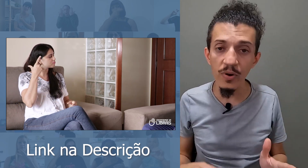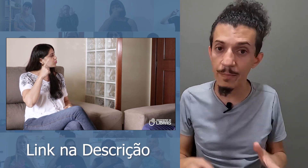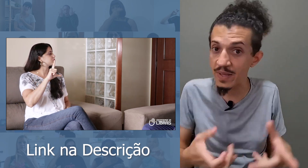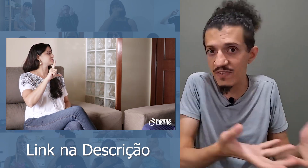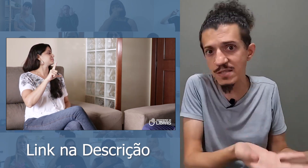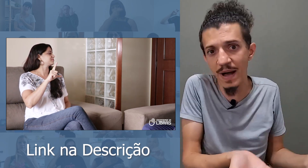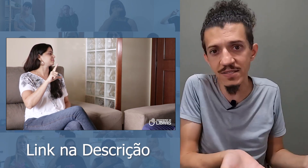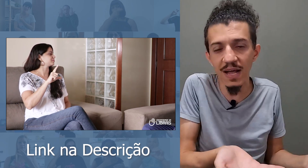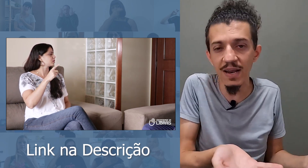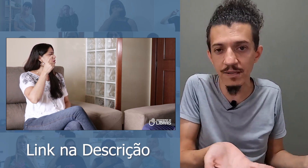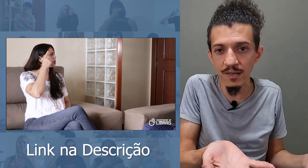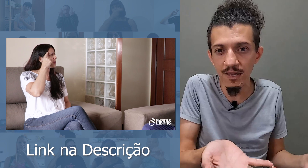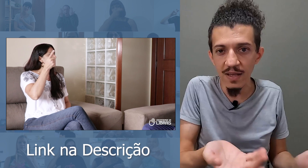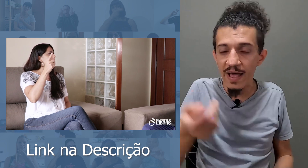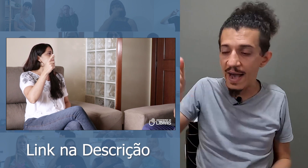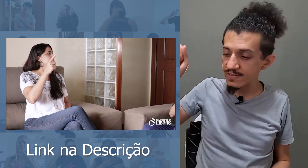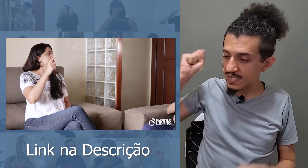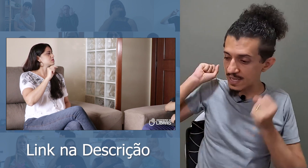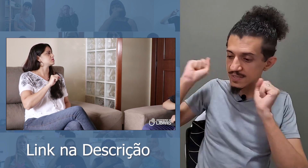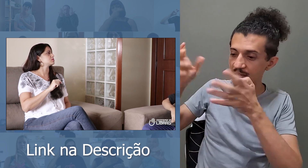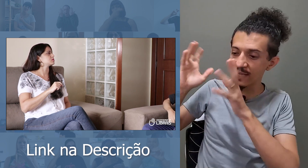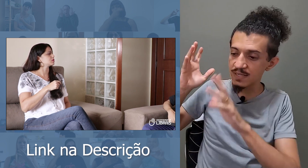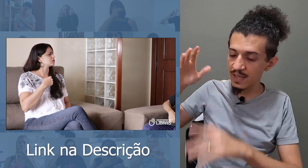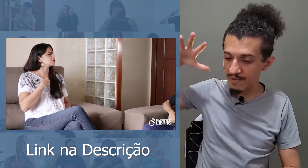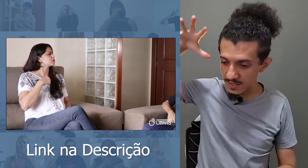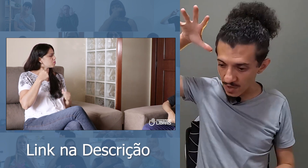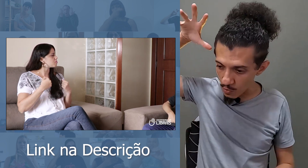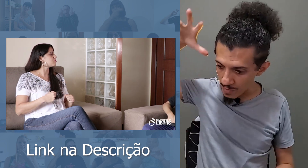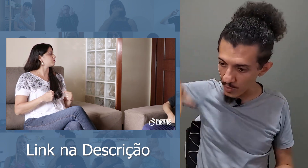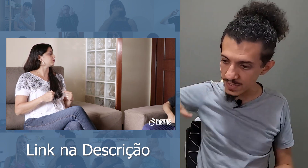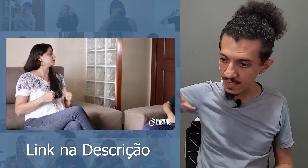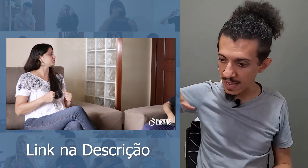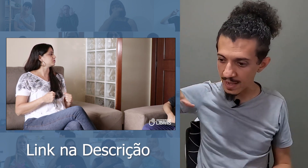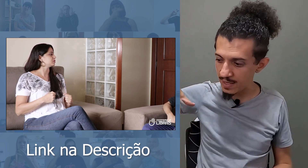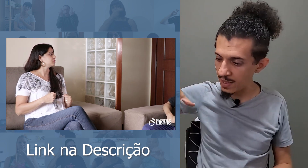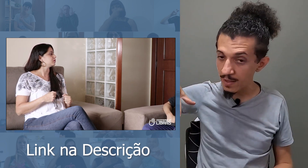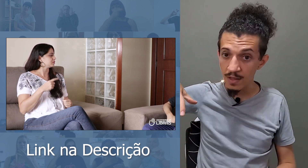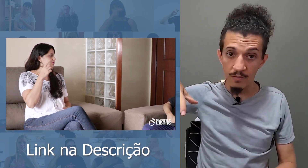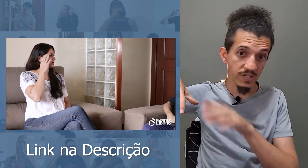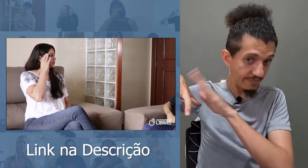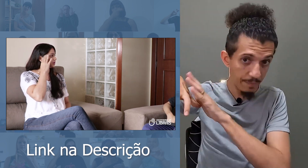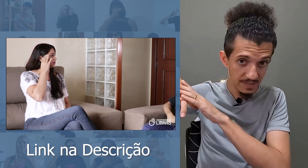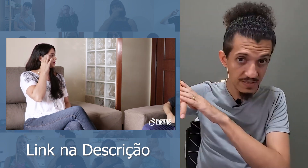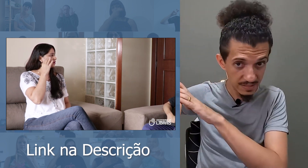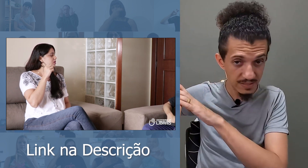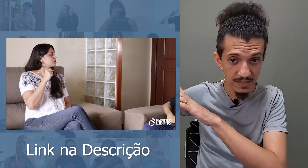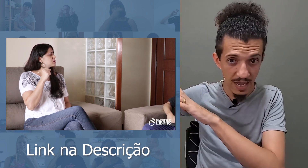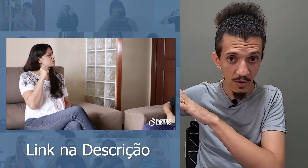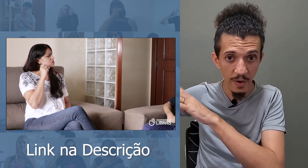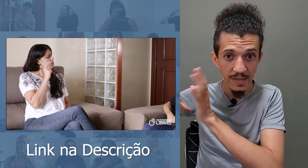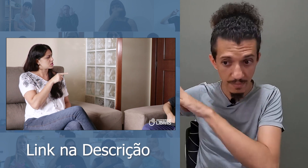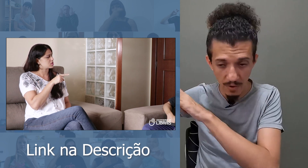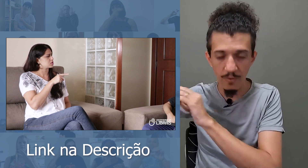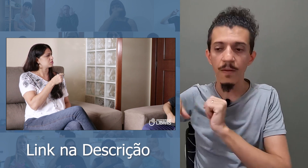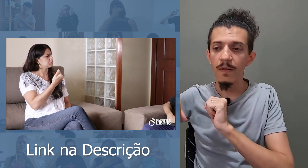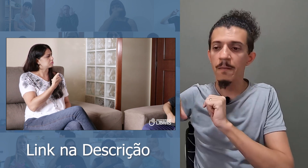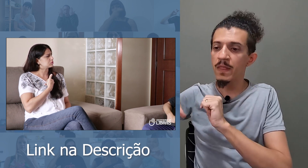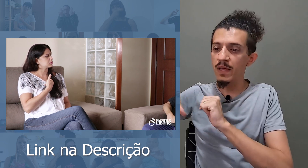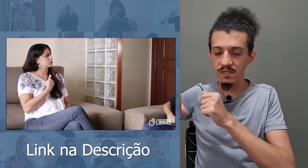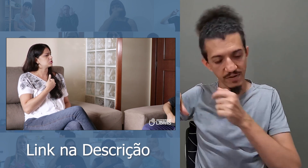quê? Porque isso faz parte da Libras. Às vezes você está sinalizando, quer enfatizar alguma coisa que está aqui, você vai precisar sinalizar com essa mão. E se você